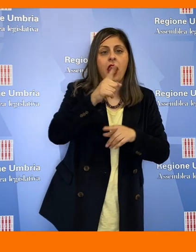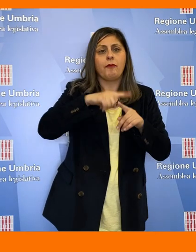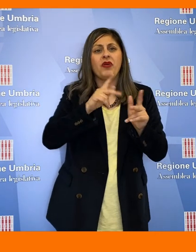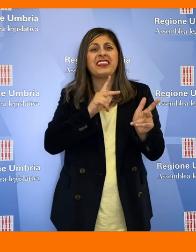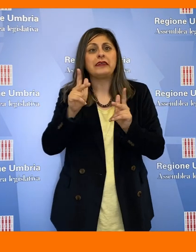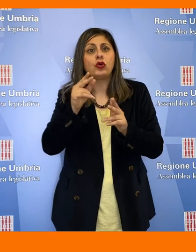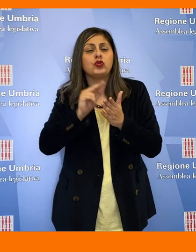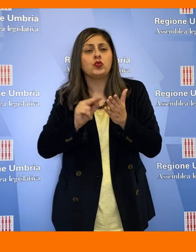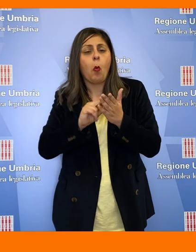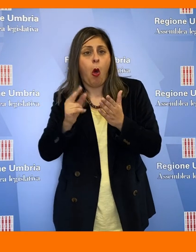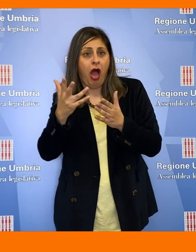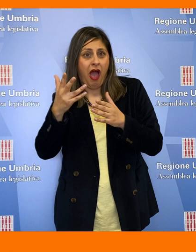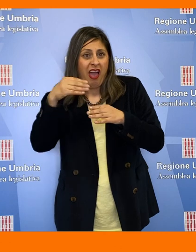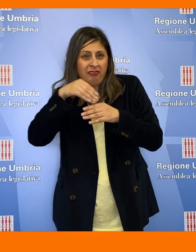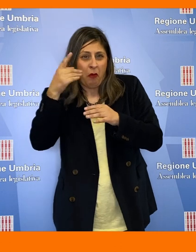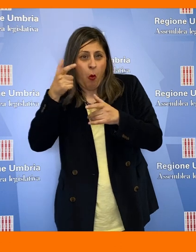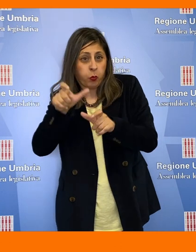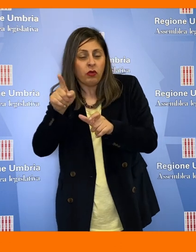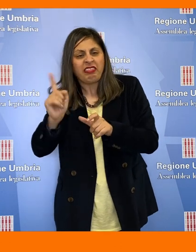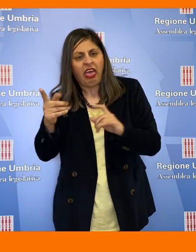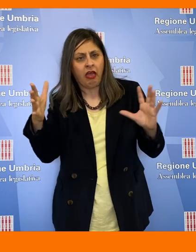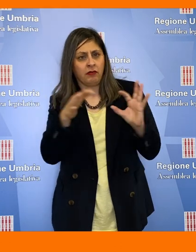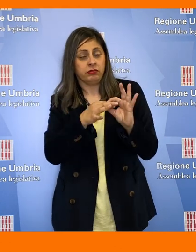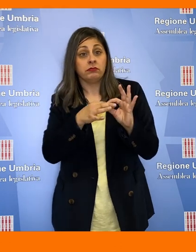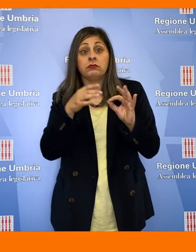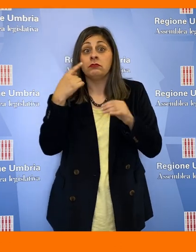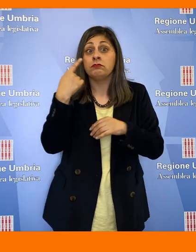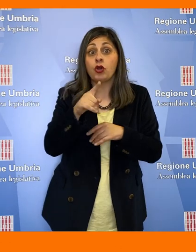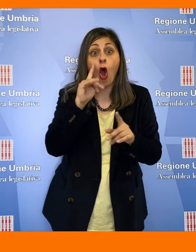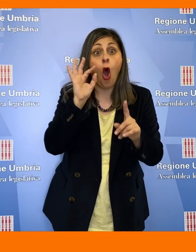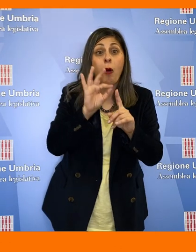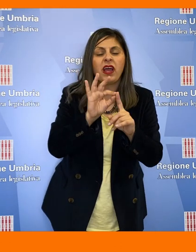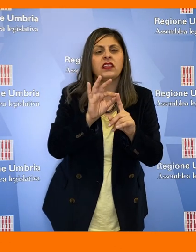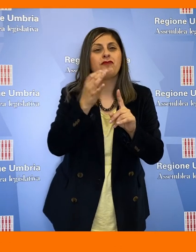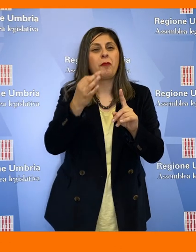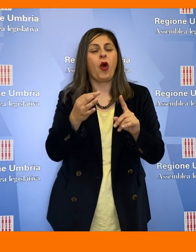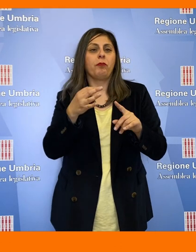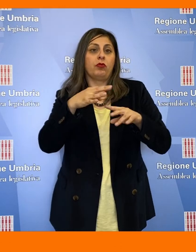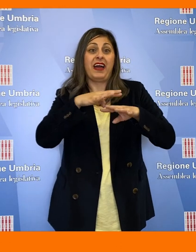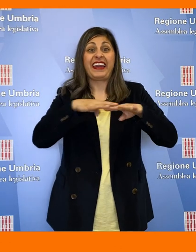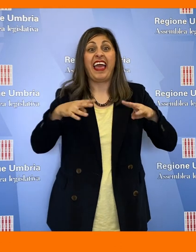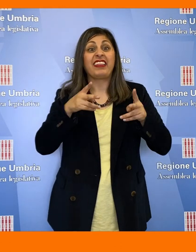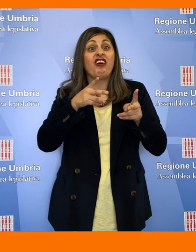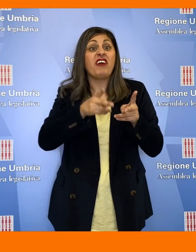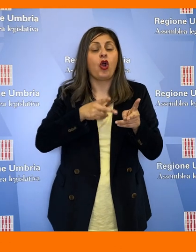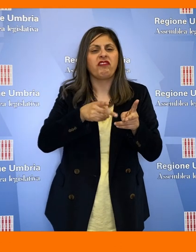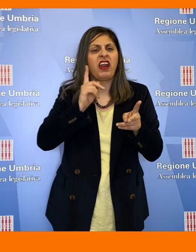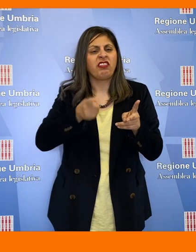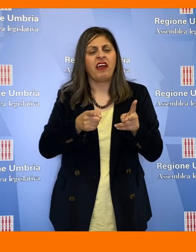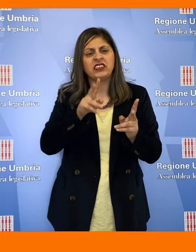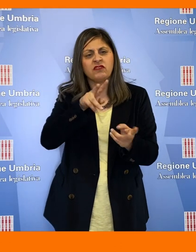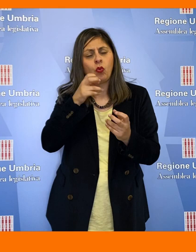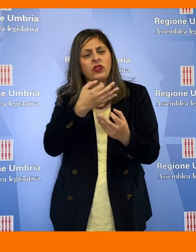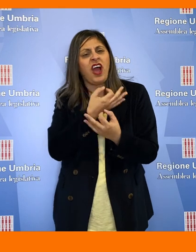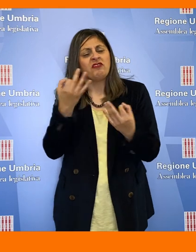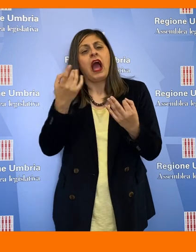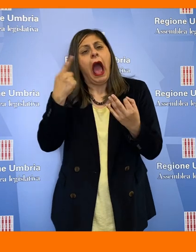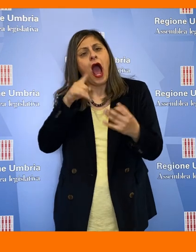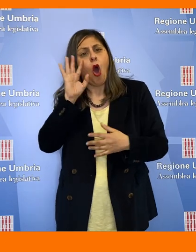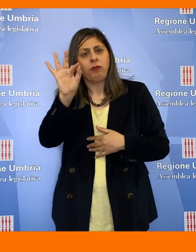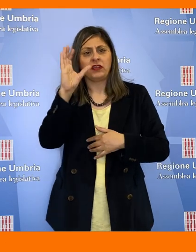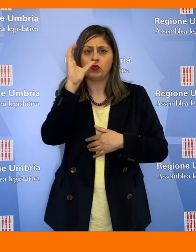trasporto scolastico dedicato, in maniera tale da rendere effettivo lo sfruttamento della rete ferroviaria per finalità